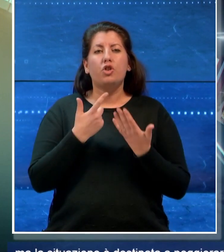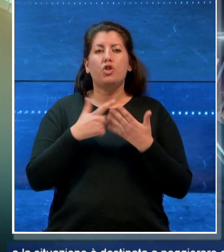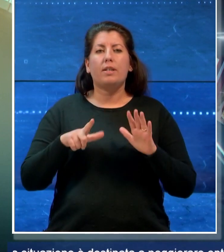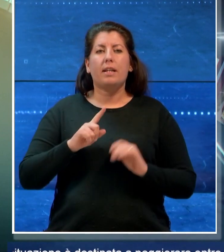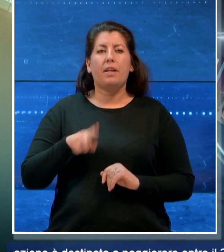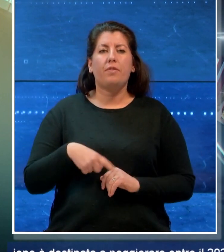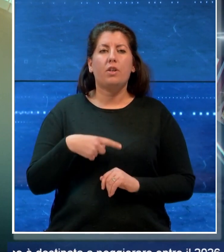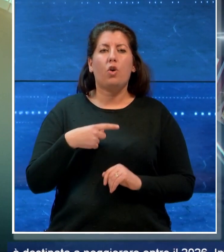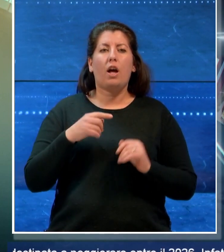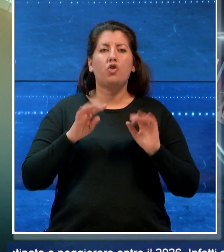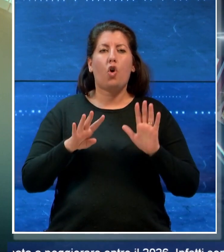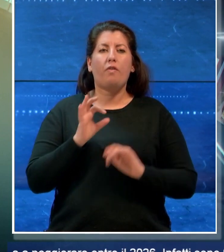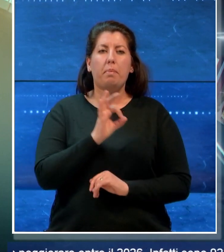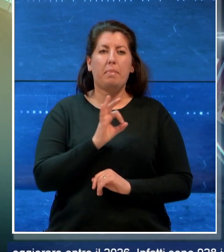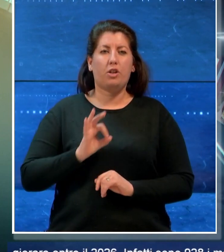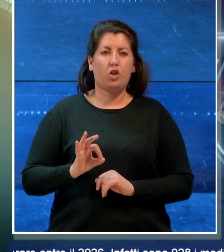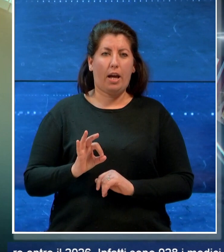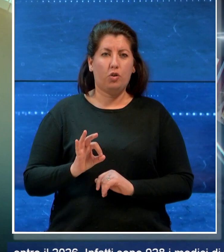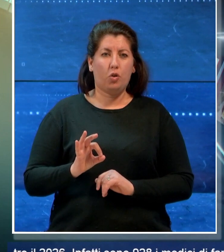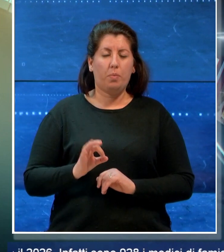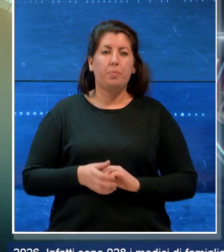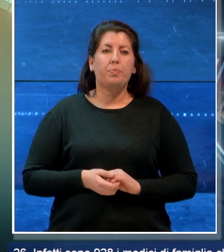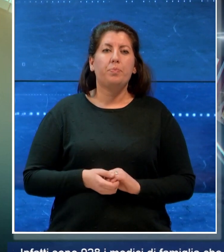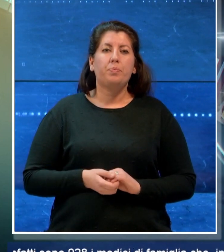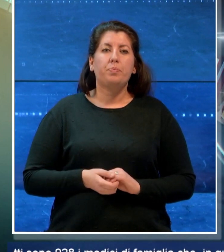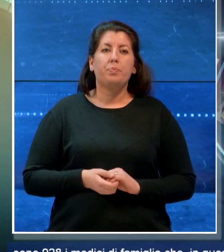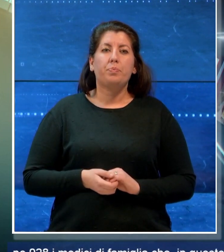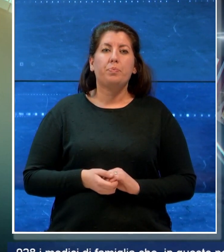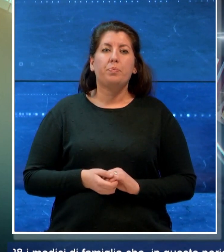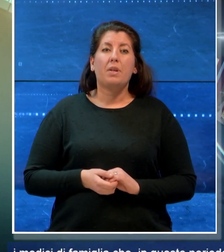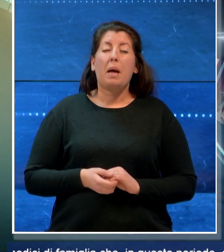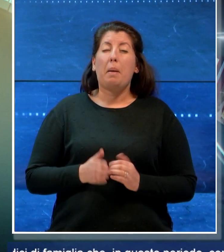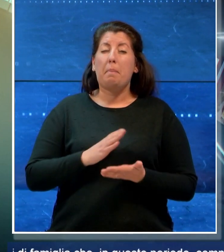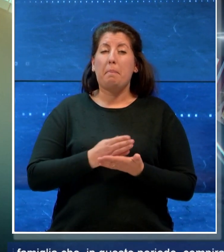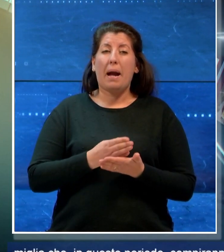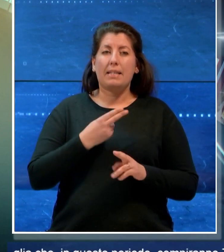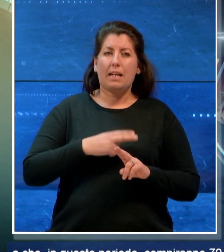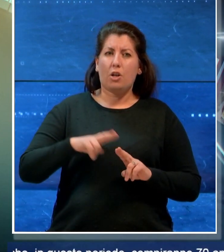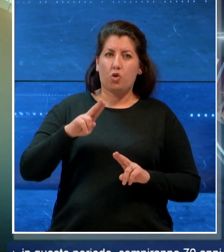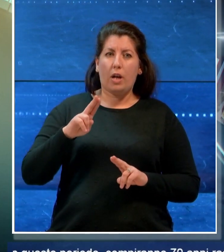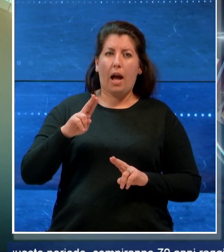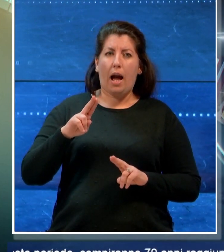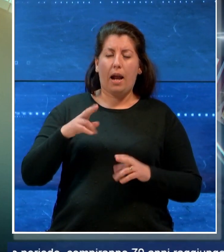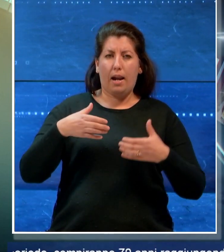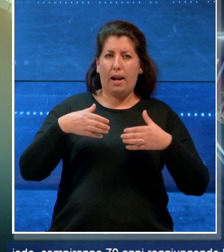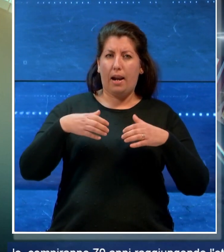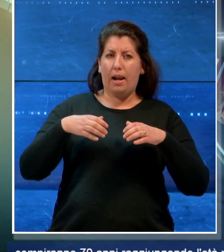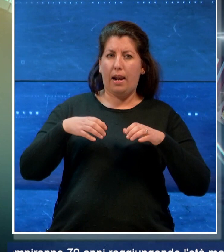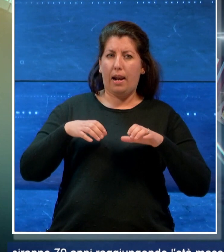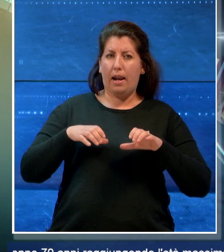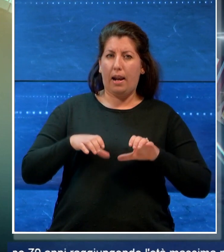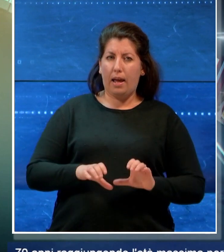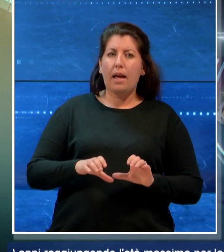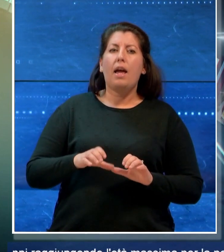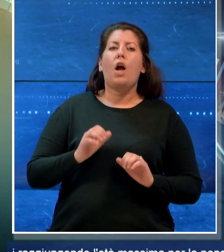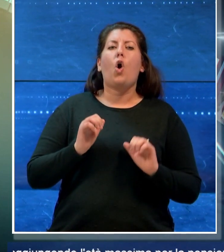,9% mentre la media nazionale della riduzione è